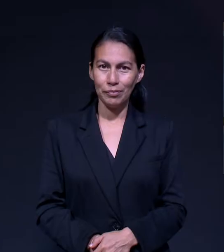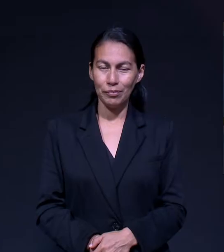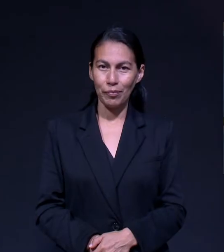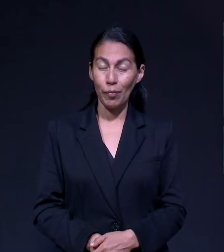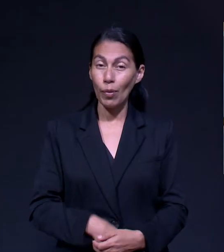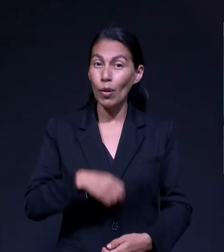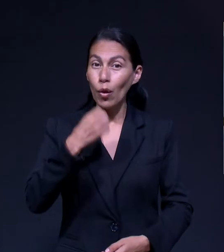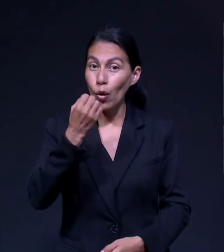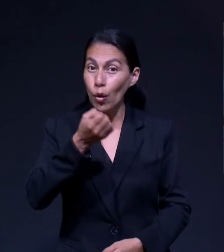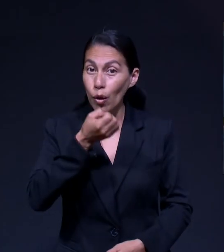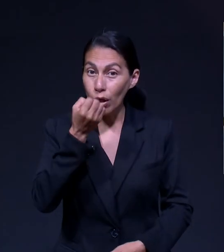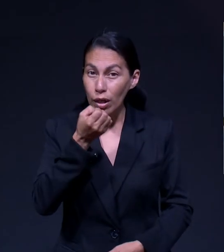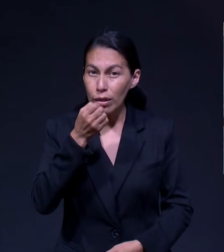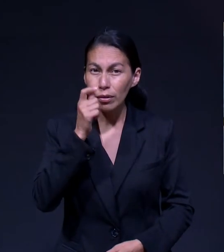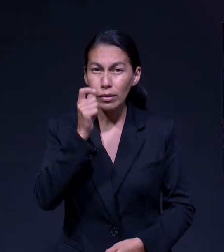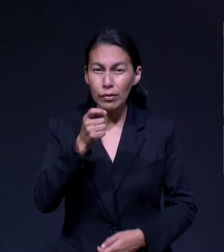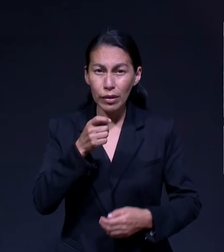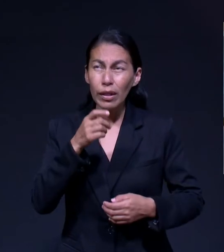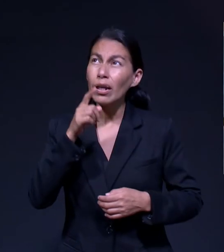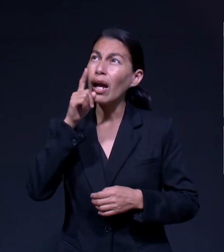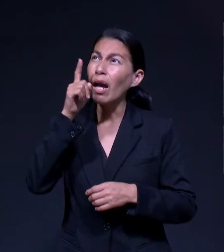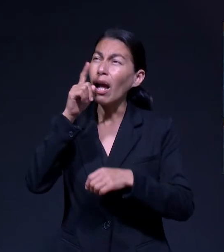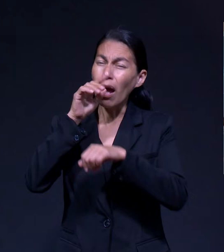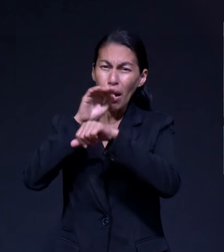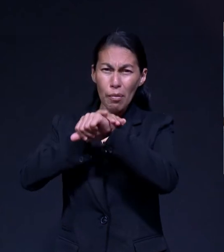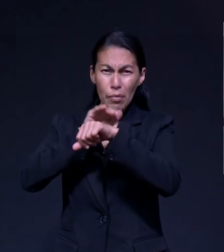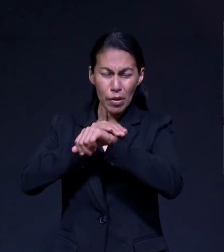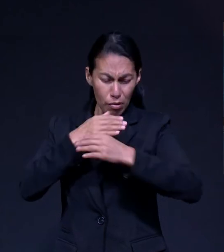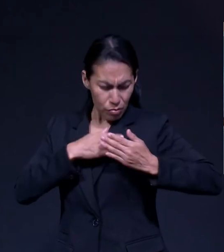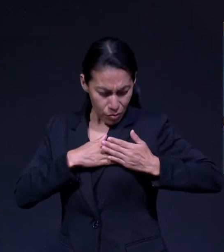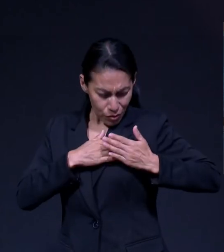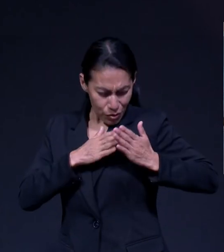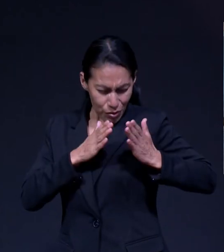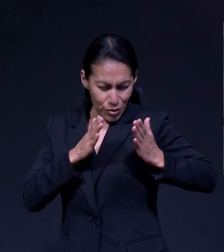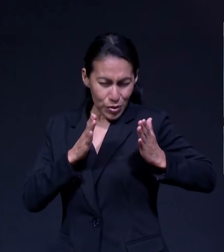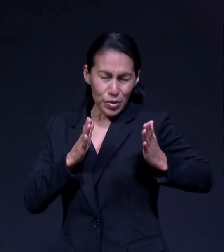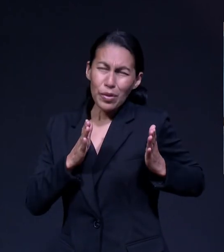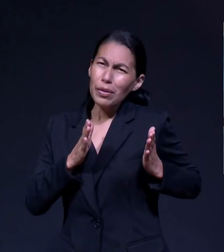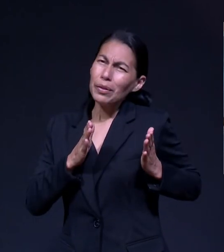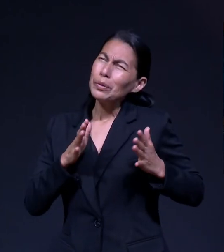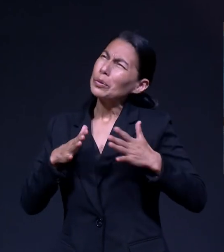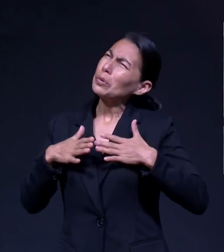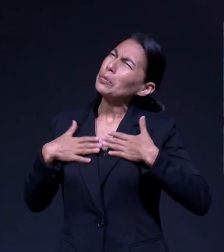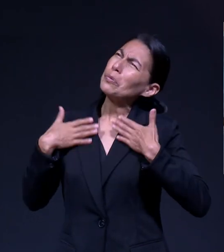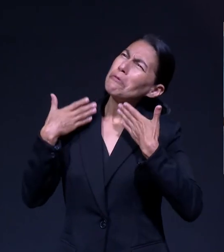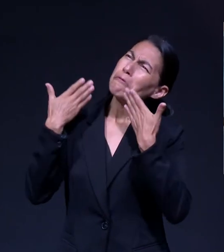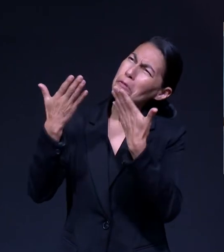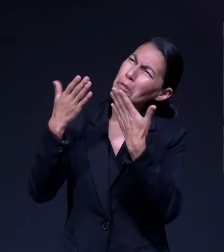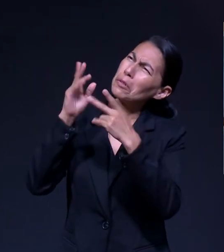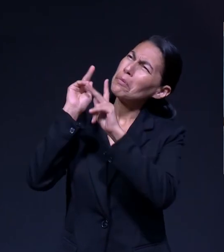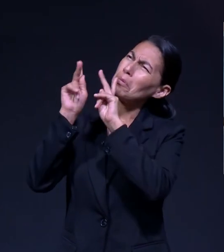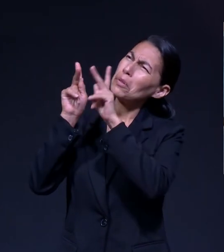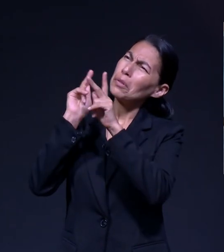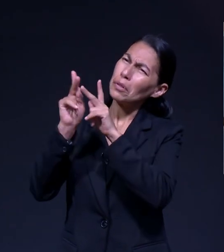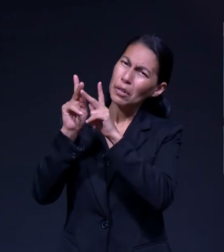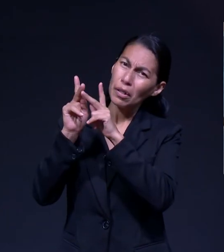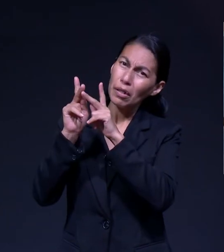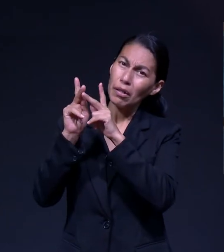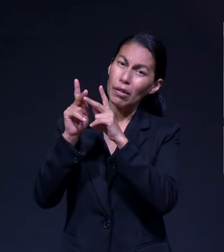Orar es el acto de abrir nuestro corazón a Dios como a un amigo Es la llave que abre los depósitos del cielo